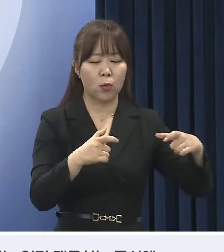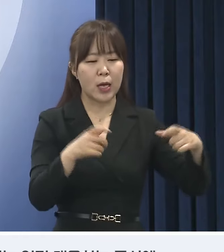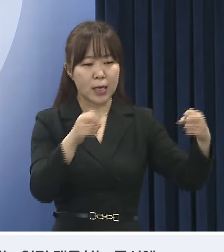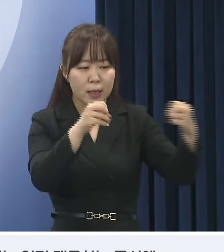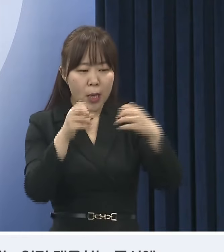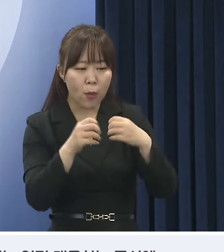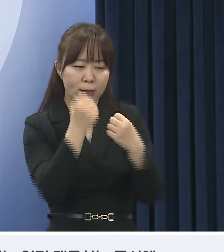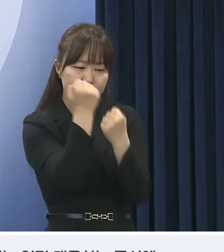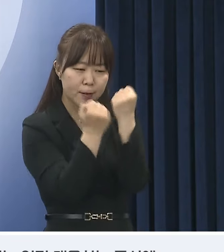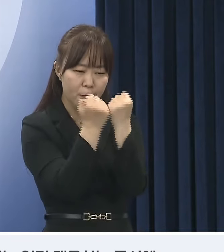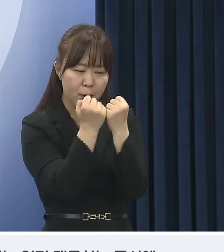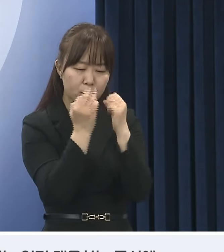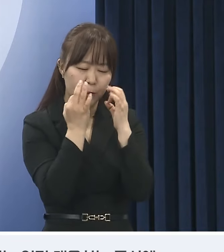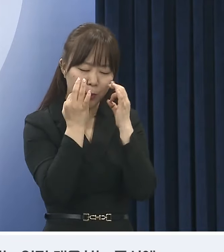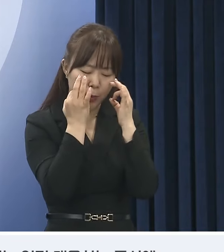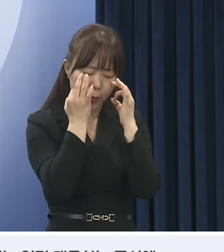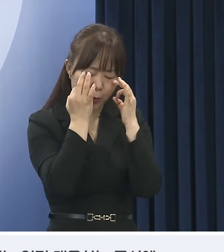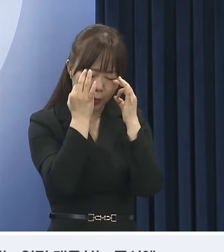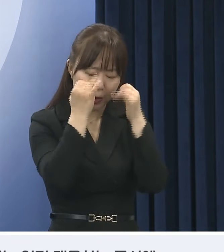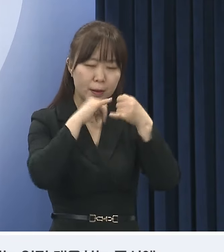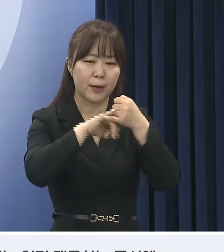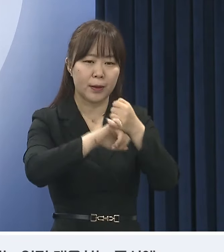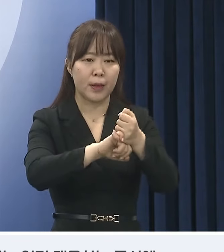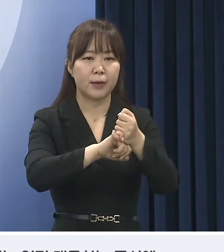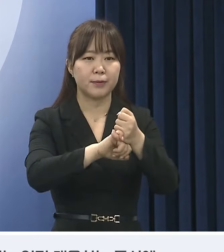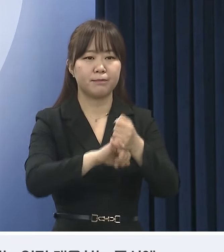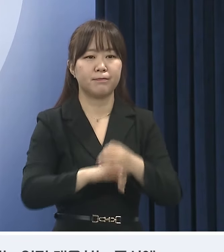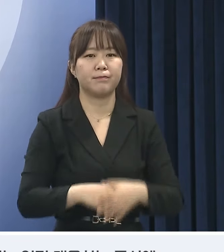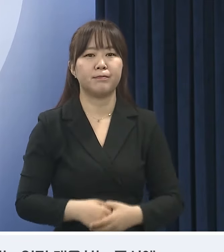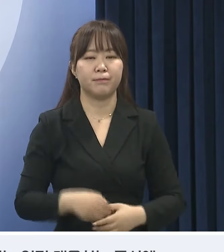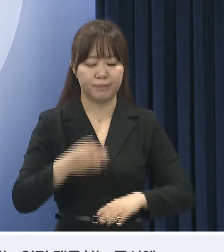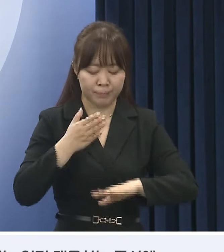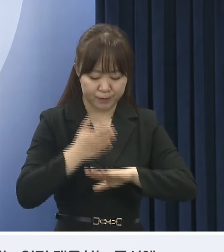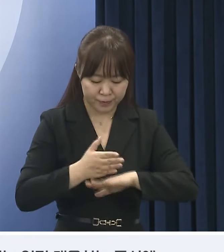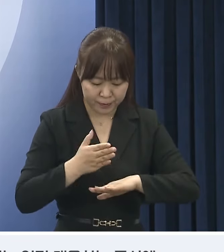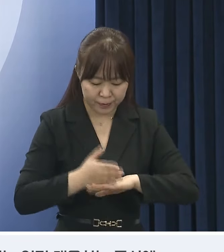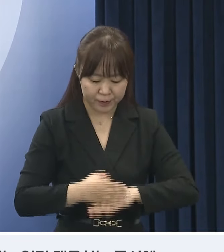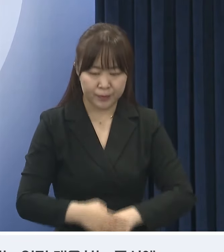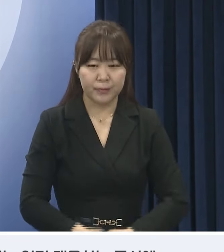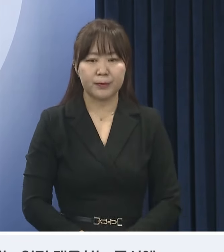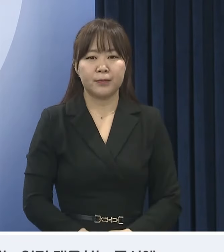설득에도 만전을 기하겠습니다. 감사합니다.